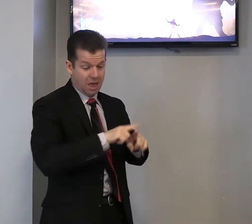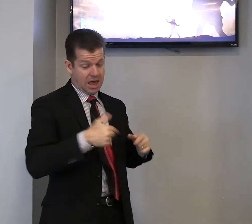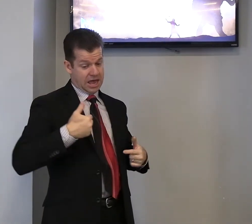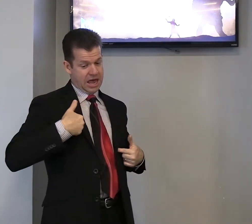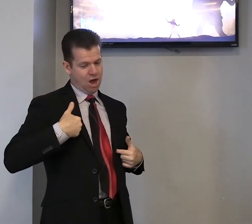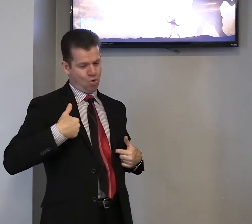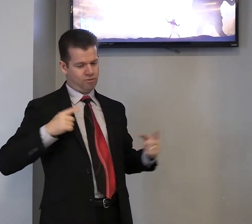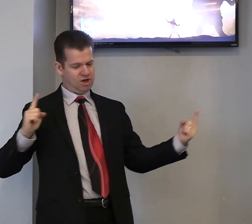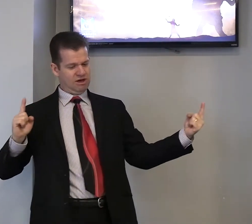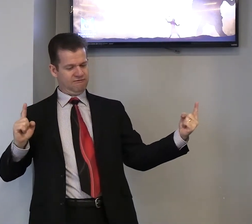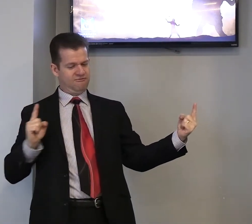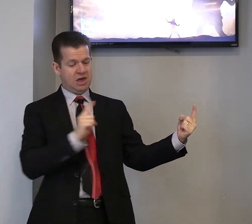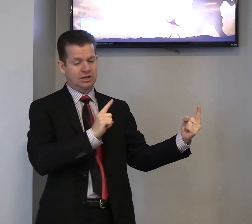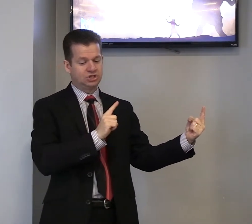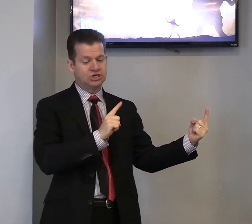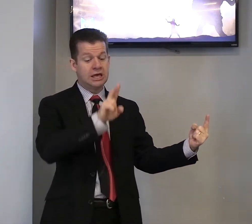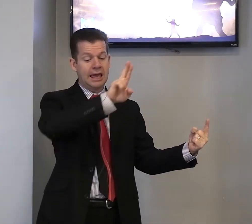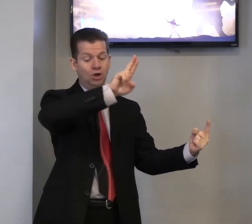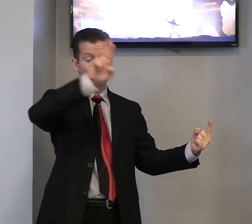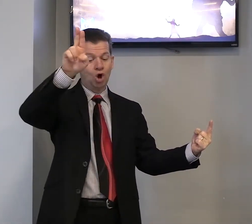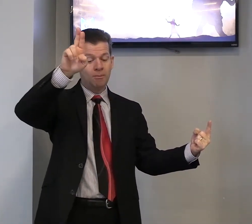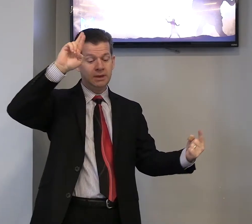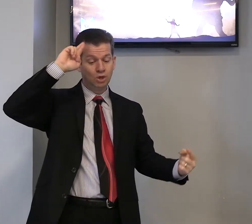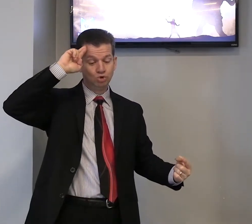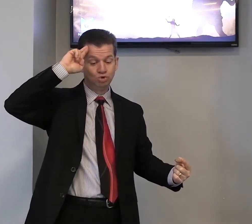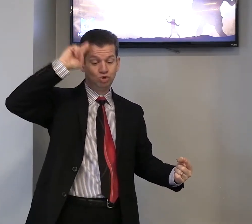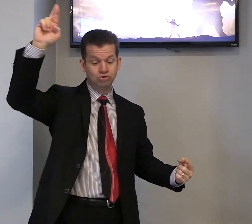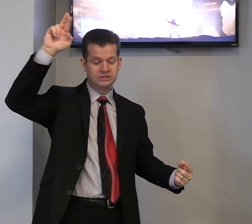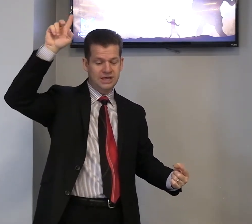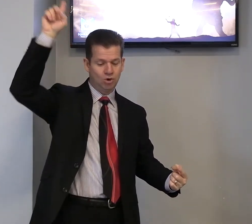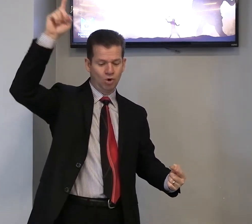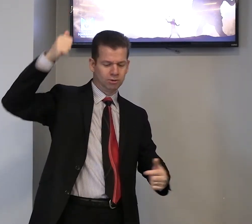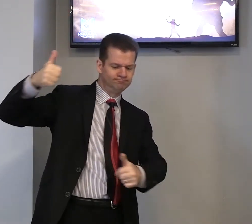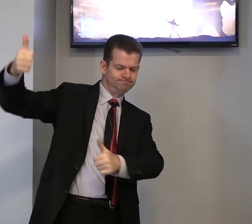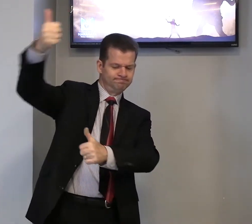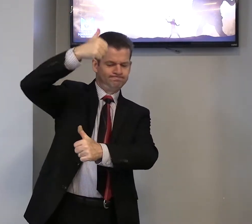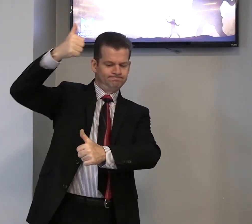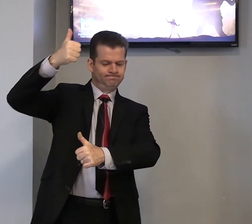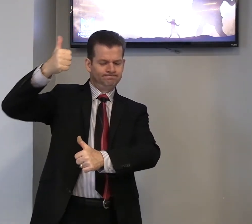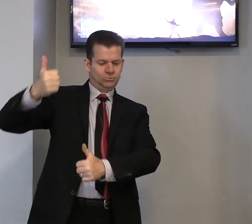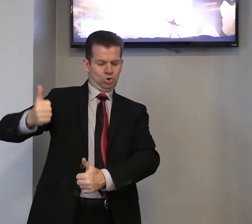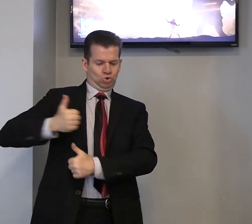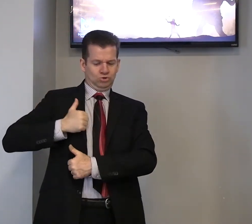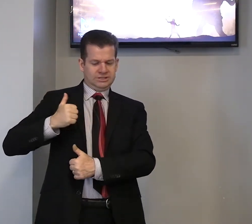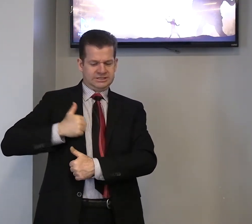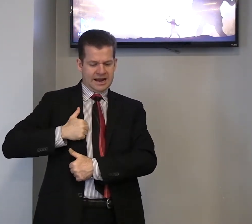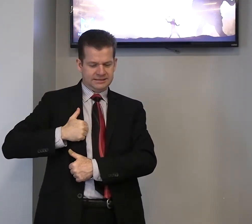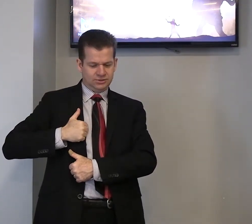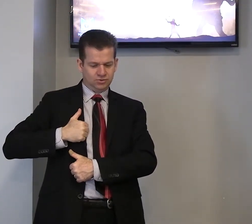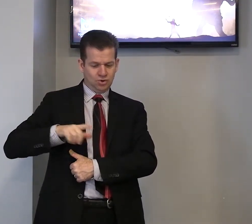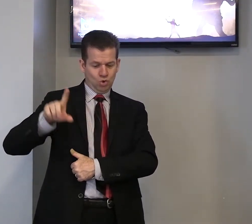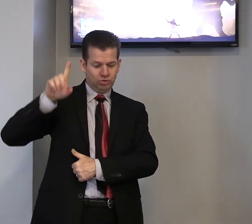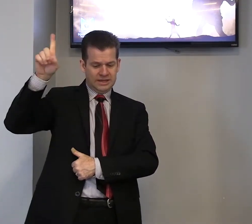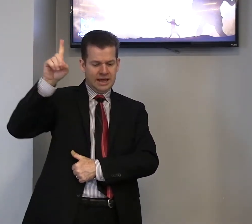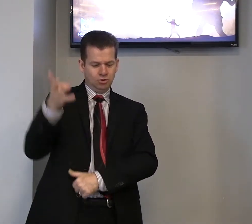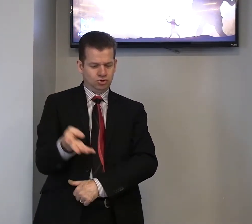Eu venho a ti em nome do Senhor dos exércitos. O Deus